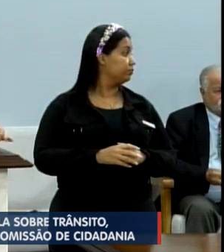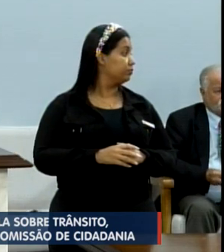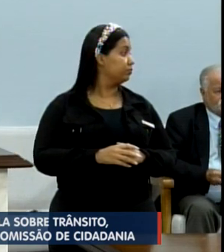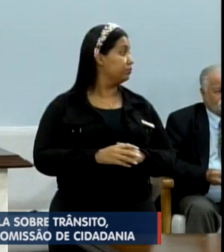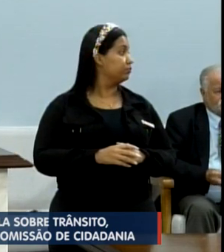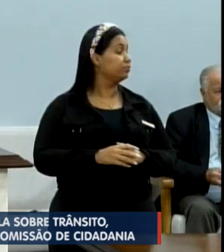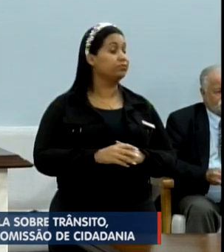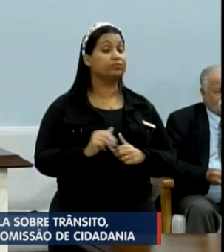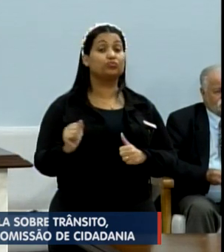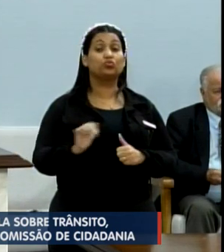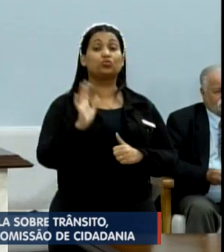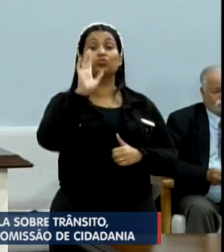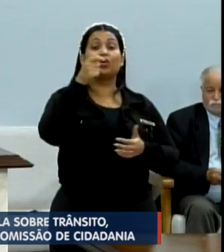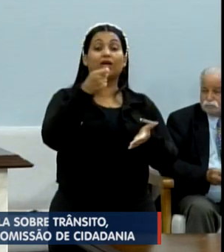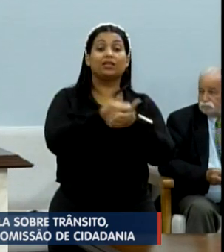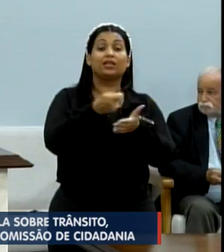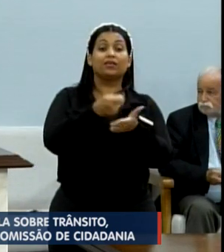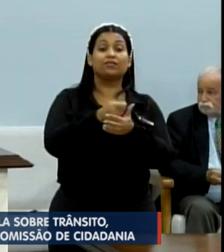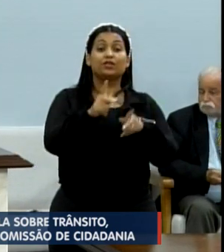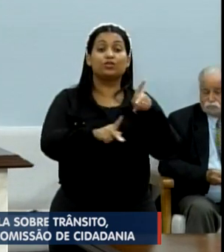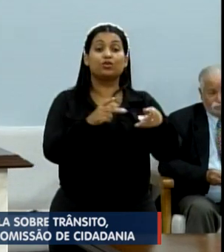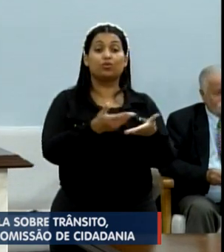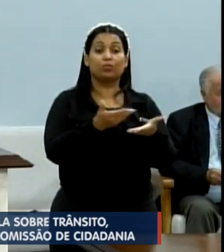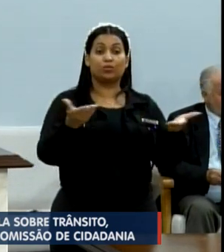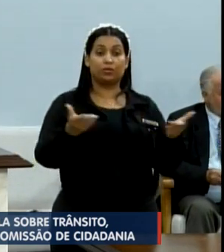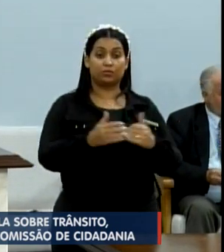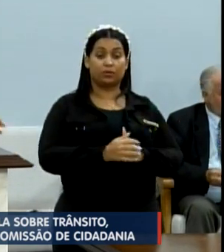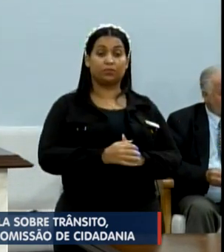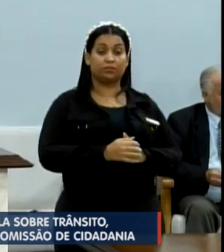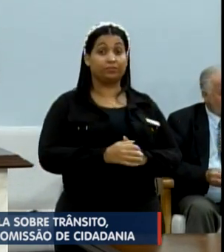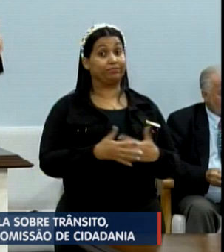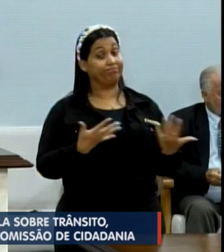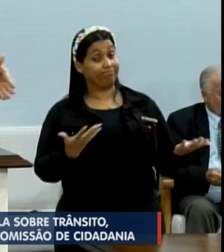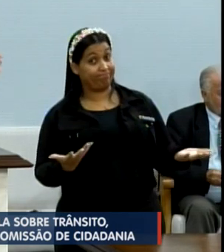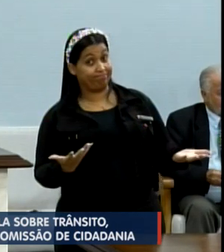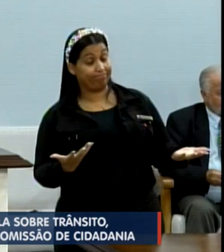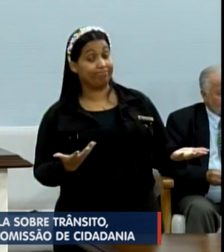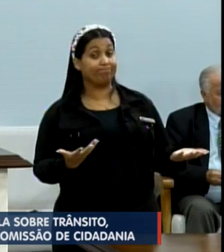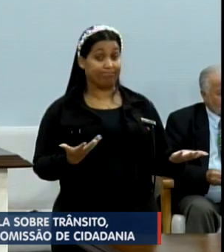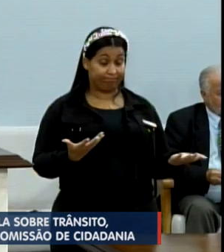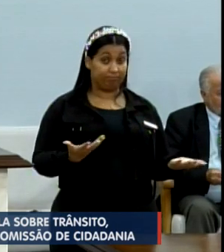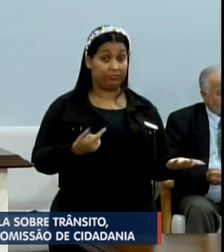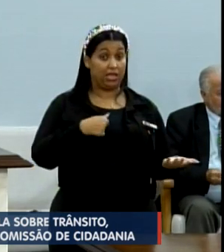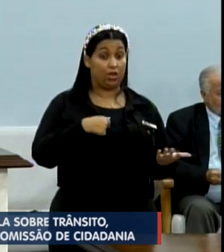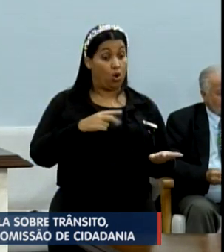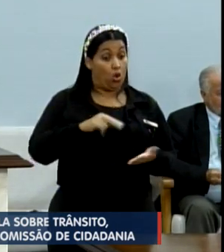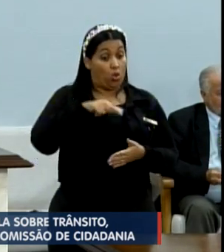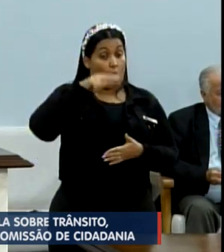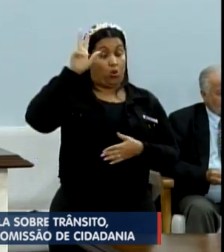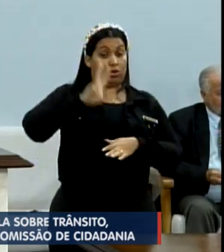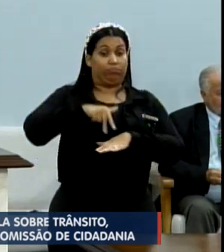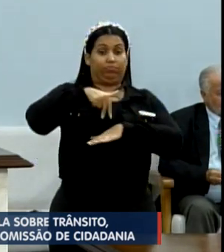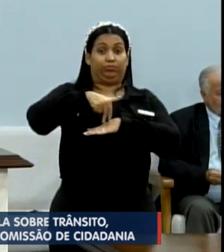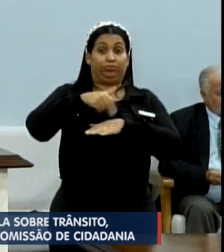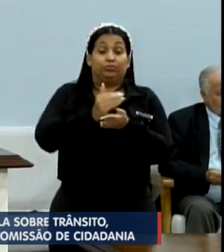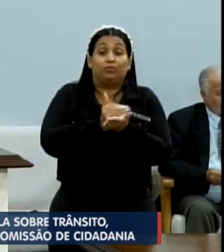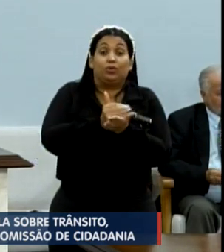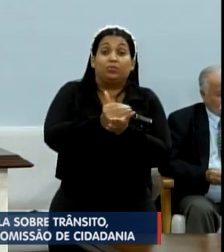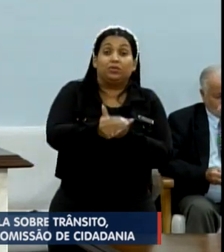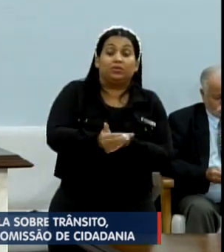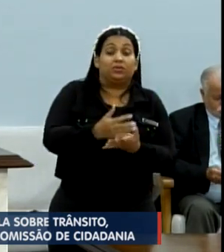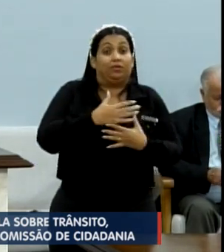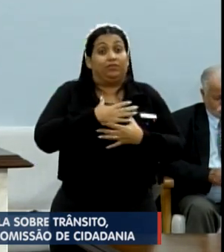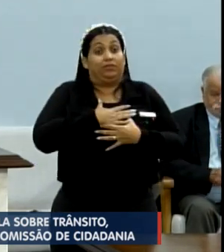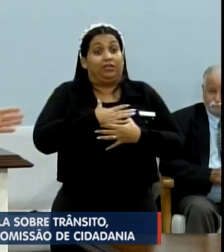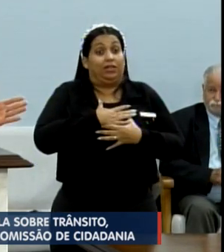Nosso mandato em defesa da população. Será que é isso? Nunca abordei isso na tribuna, mas estou começando a